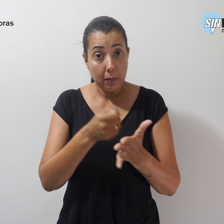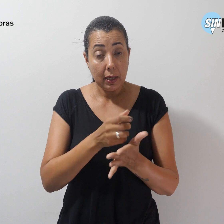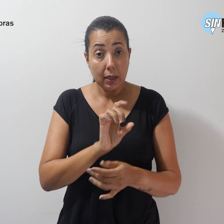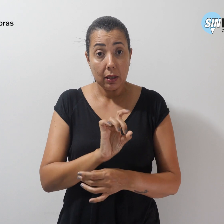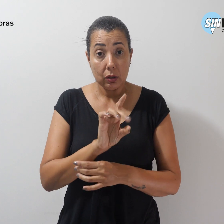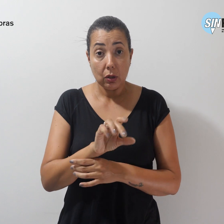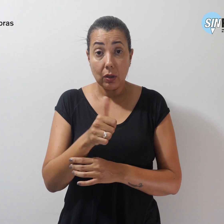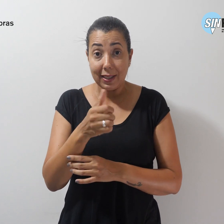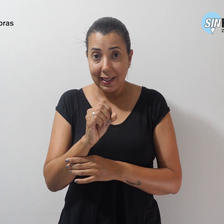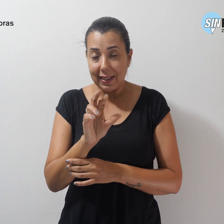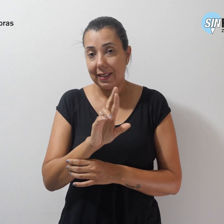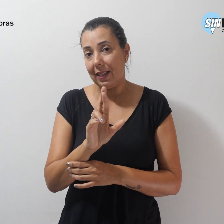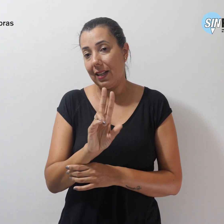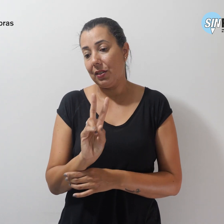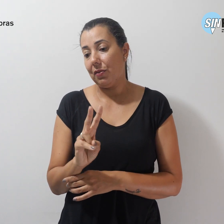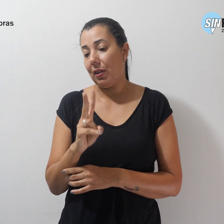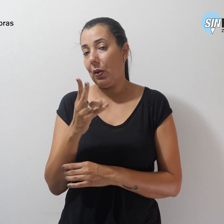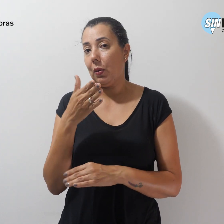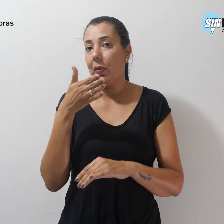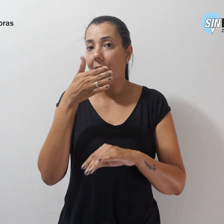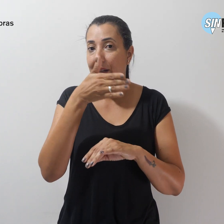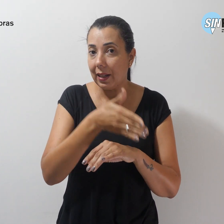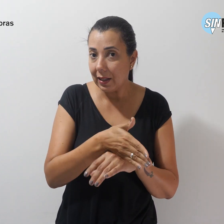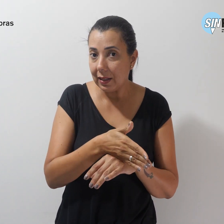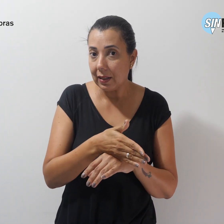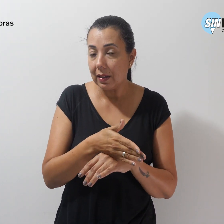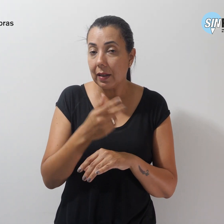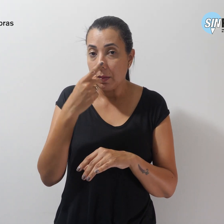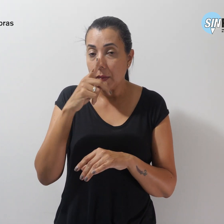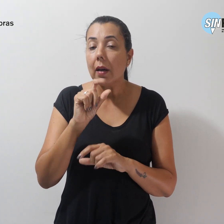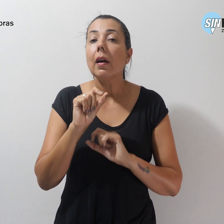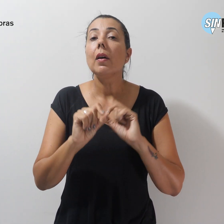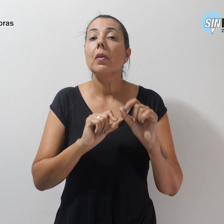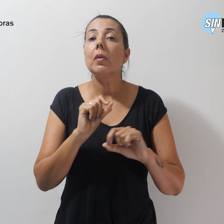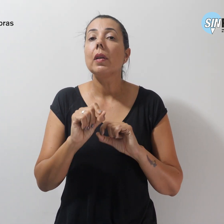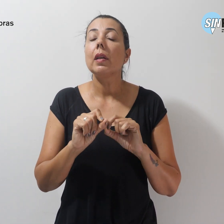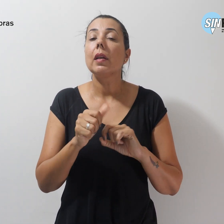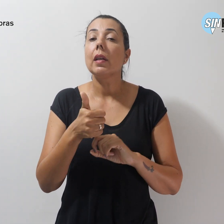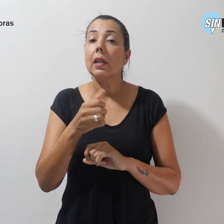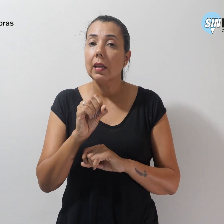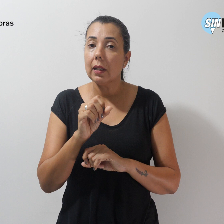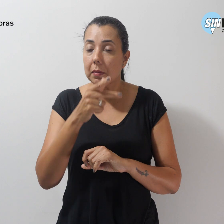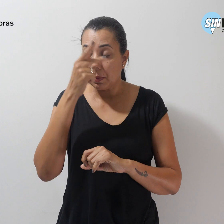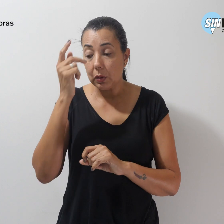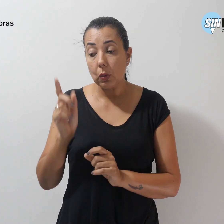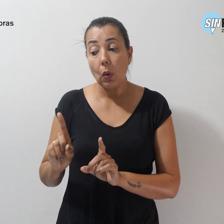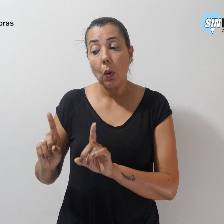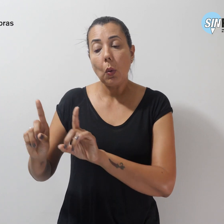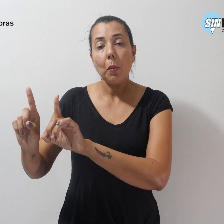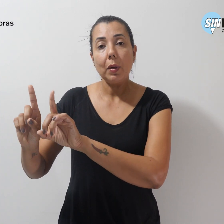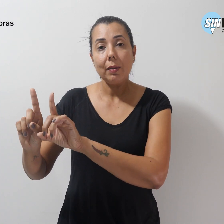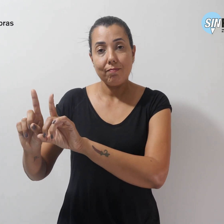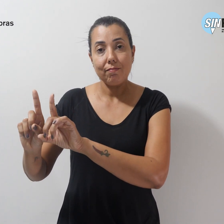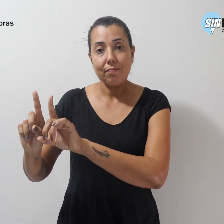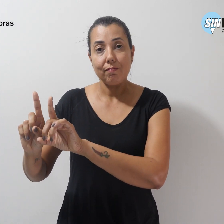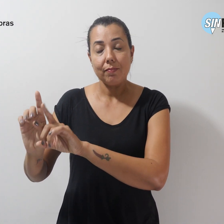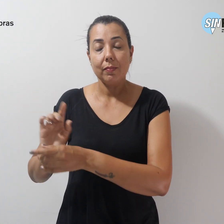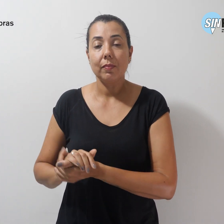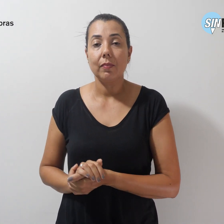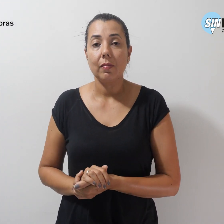R$ 10,00 no valor da entrada, para si e R$,00 para o acompanhante. Para